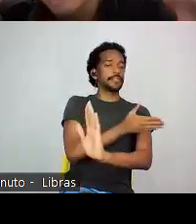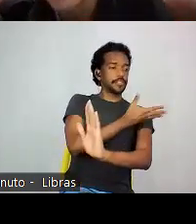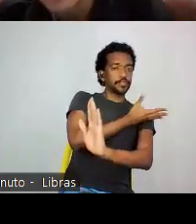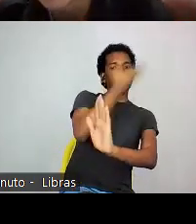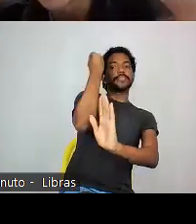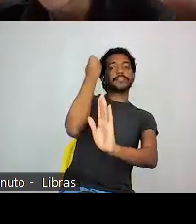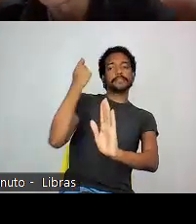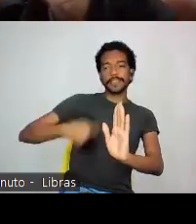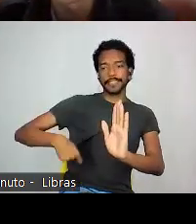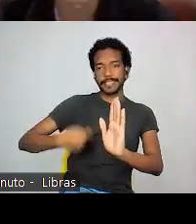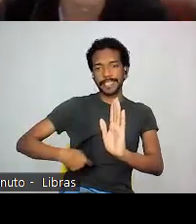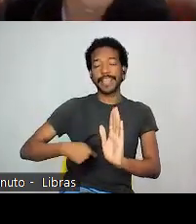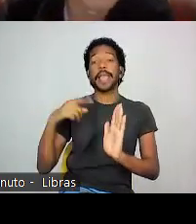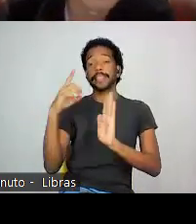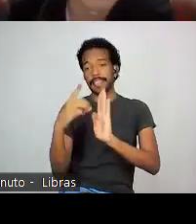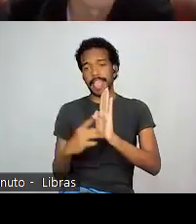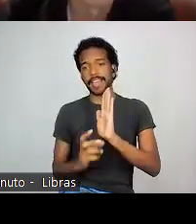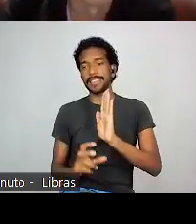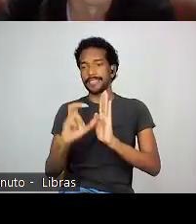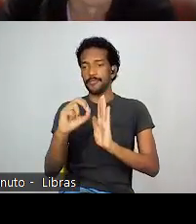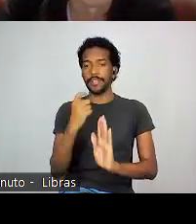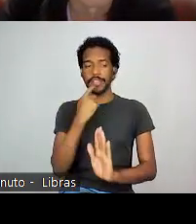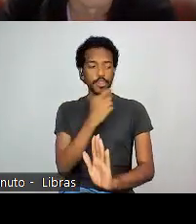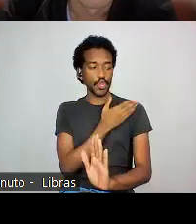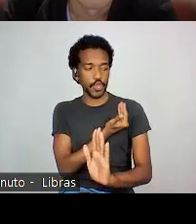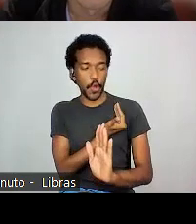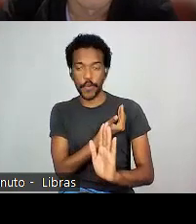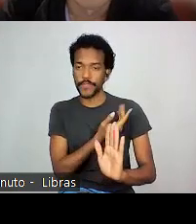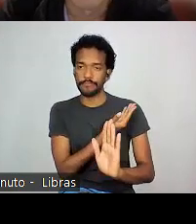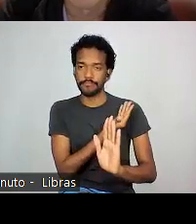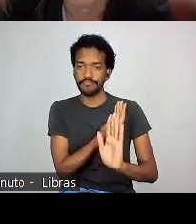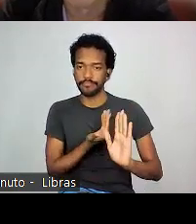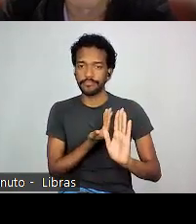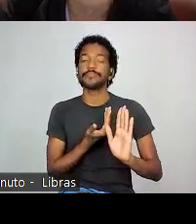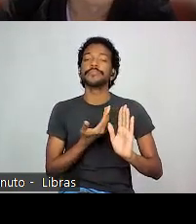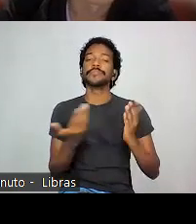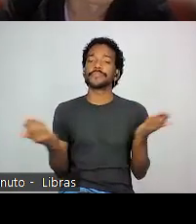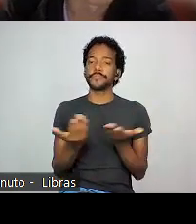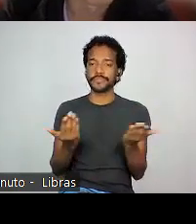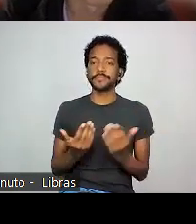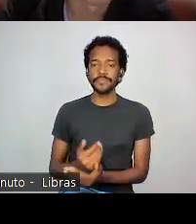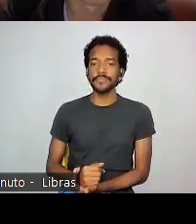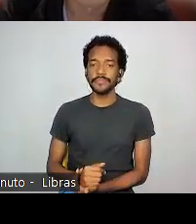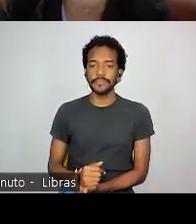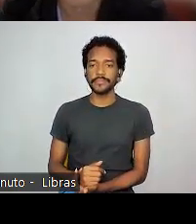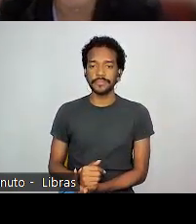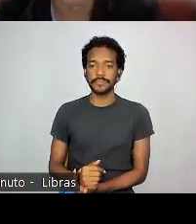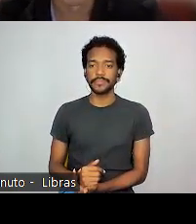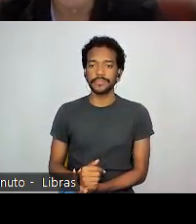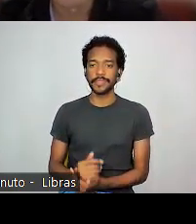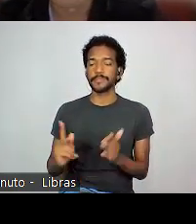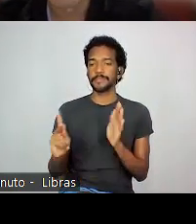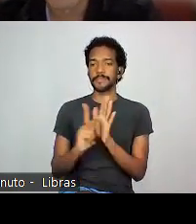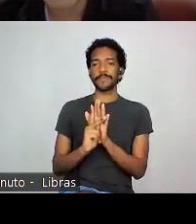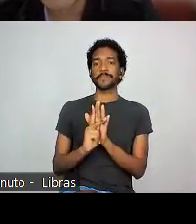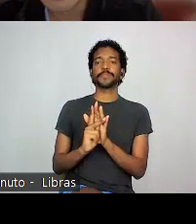Na década de 50, recente, da relação do Brasil com a imigração japonesa. E aí eu trago